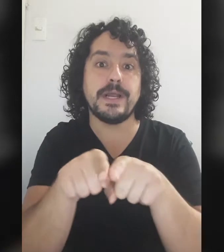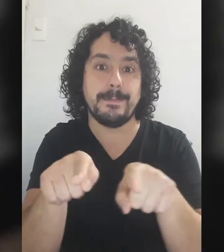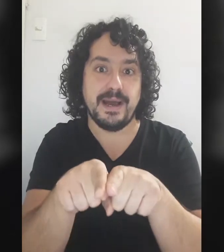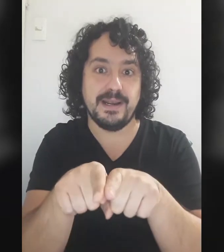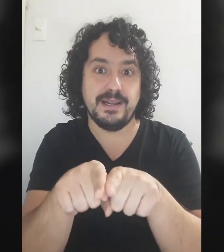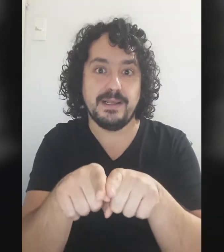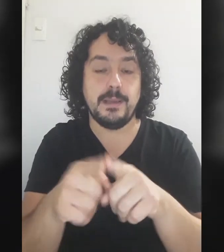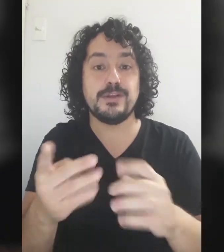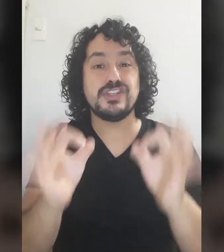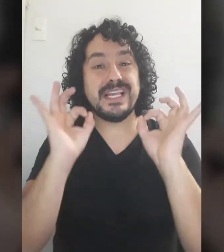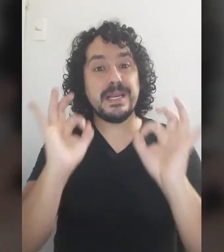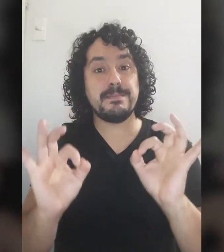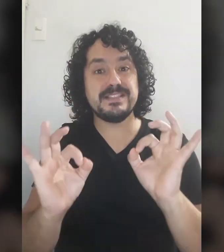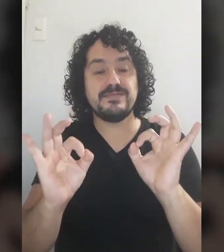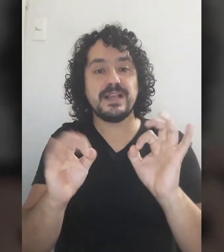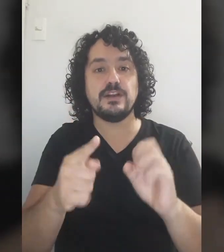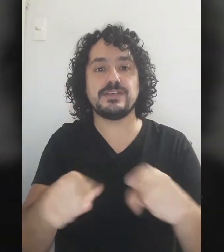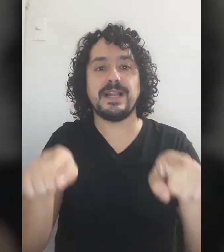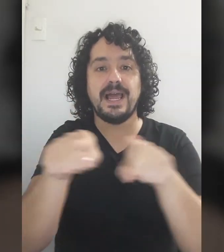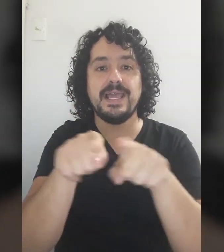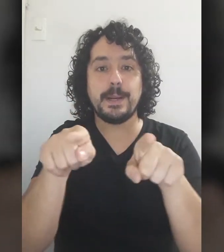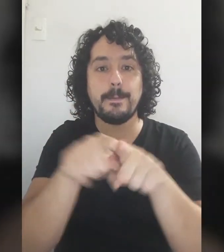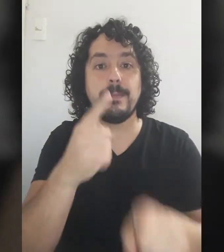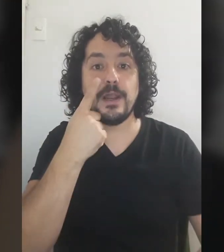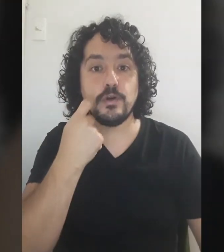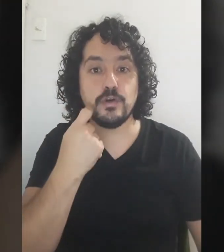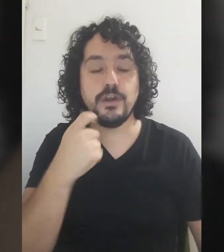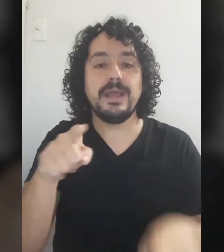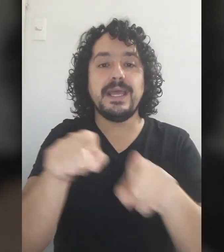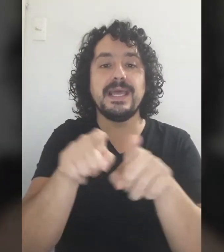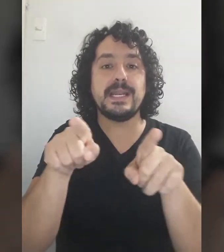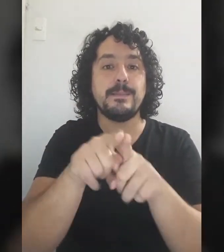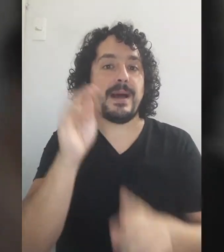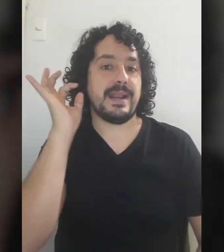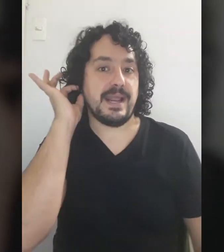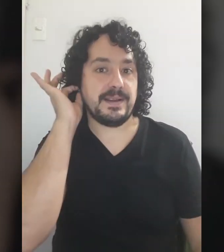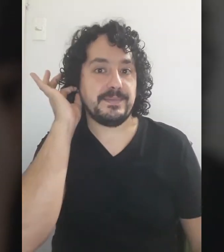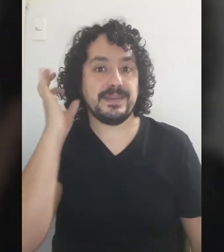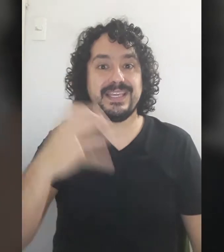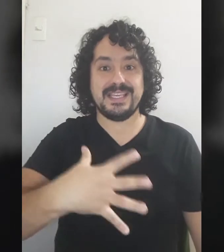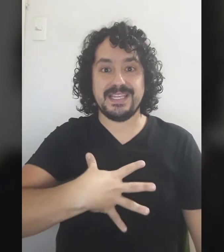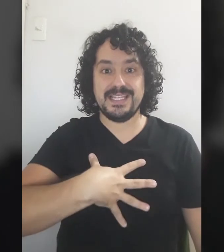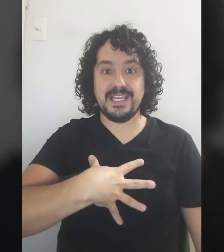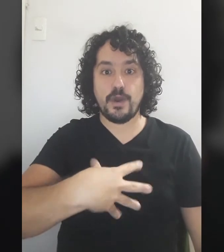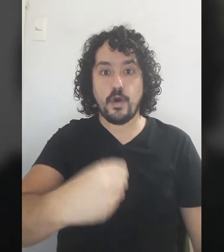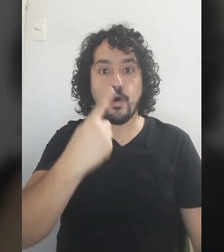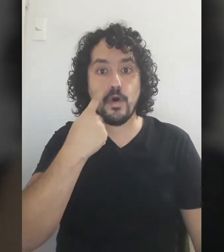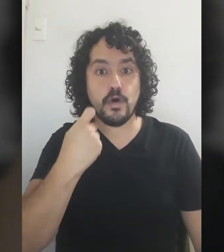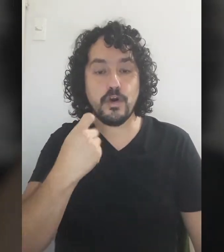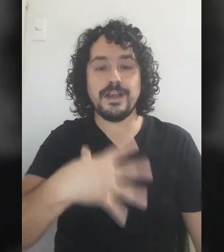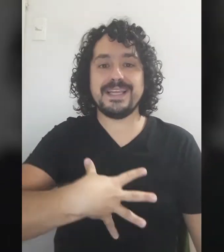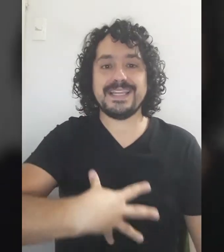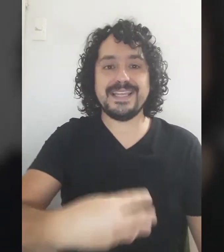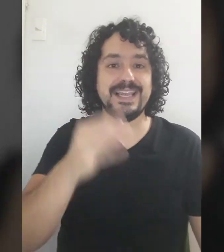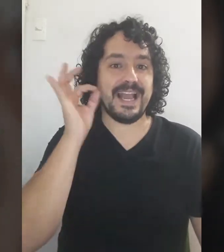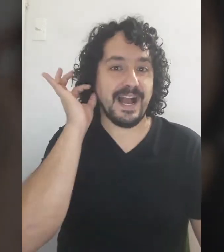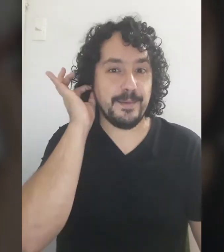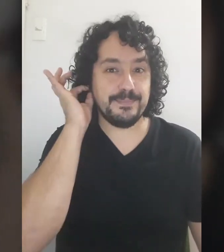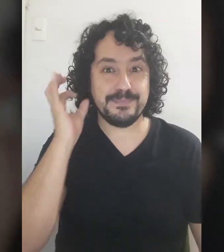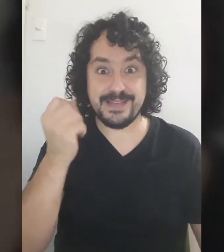hermana Pero si quieren especificarlo será Hermano, hermana Hijo, hija ¿Se